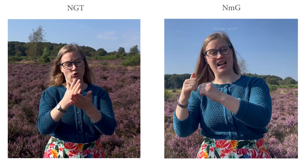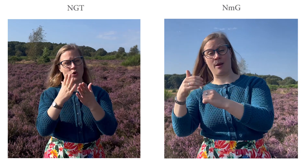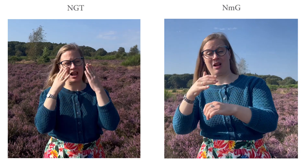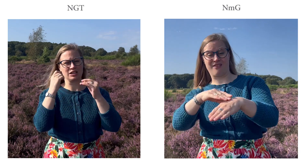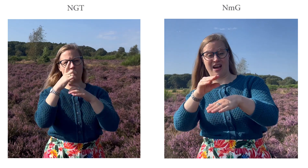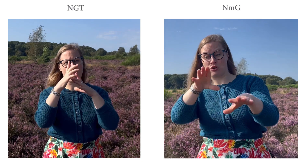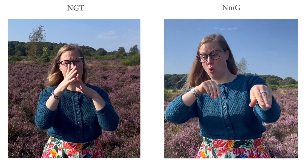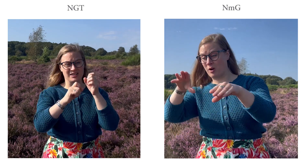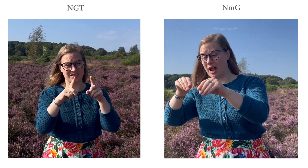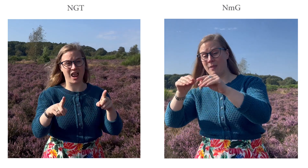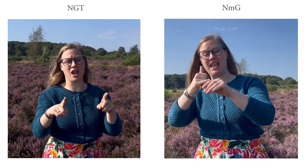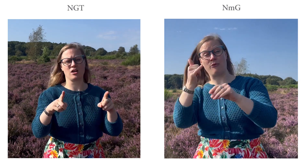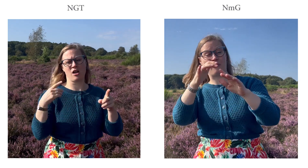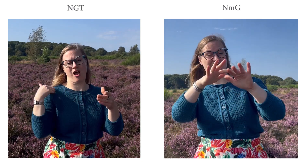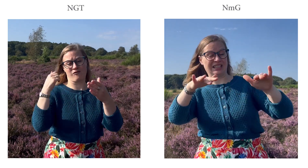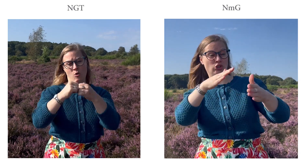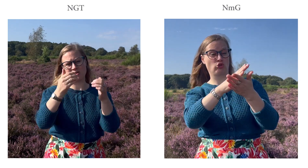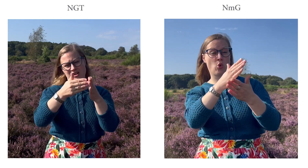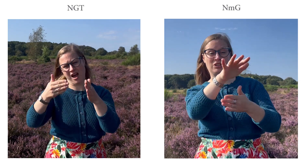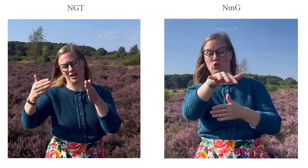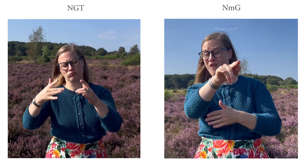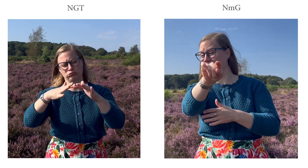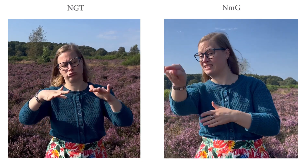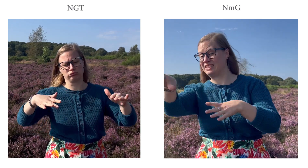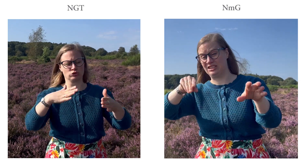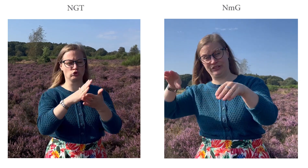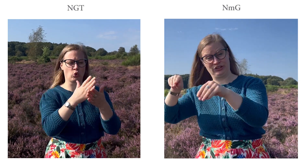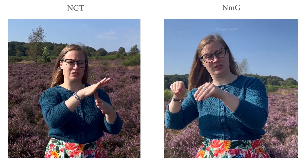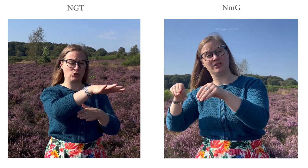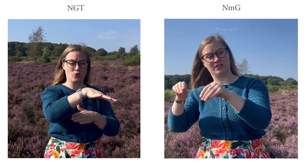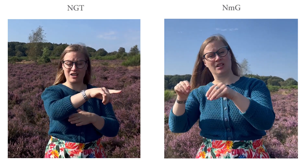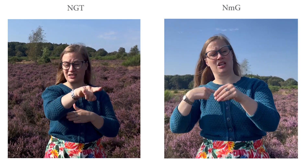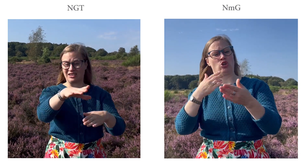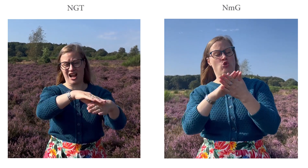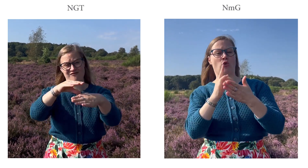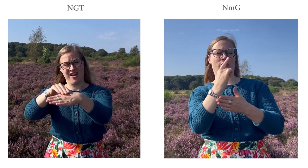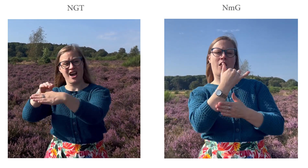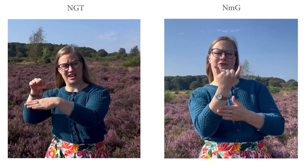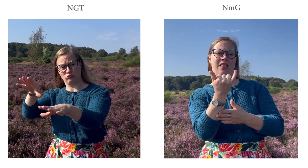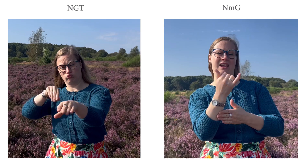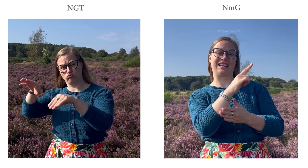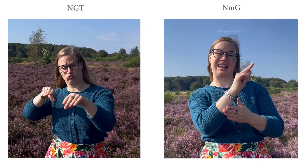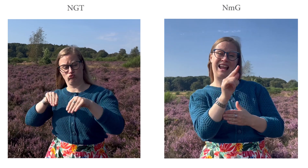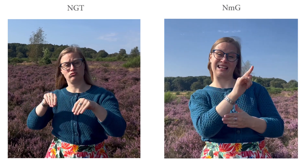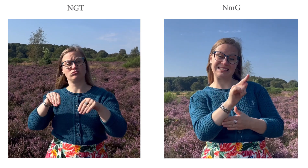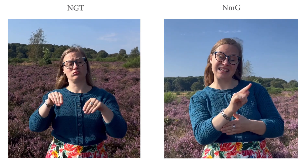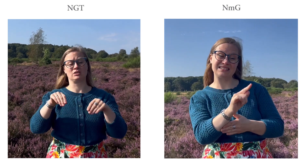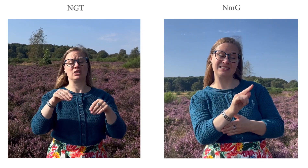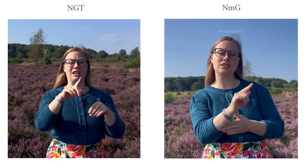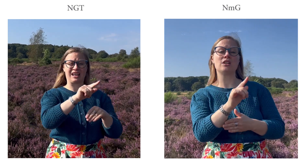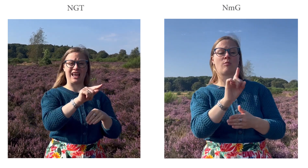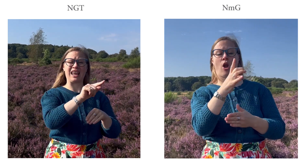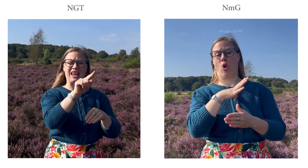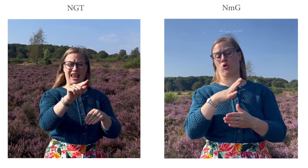ervaring opgedaan bij heel veel verschillende tolksituaties. Ik tolk vooral veel in de GGZ, maar ook bij christelijke